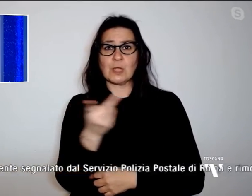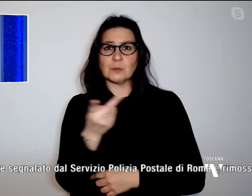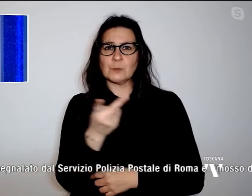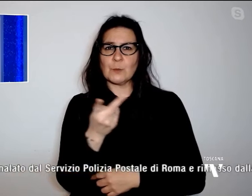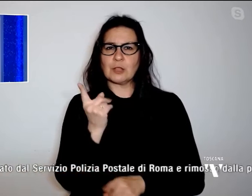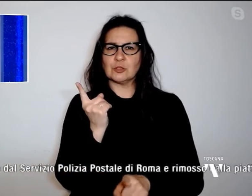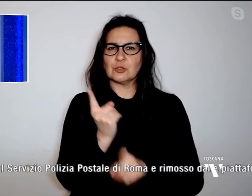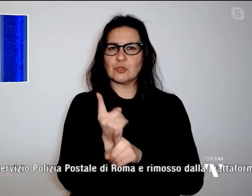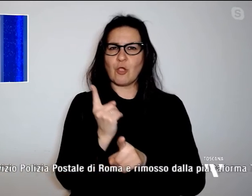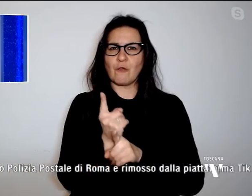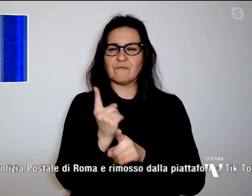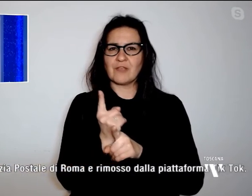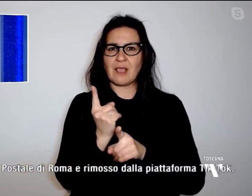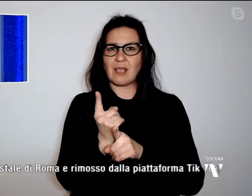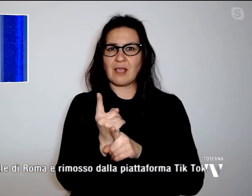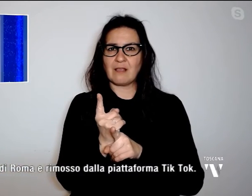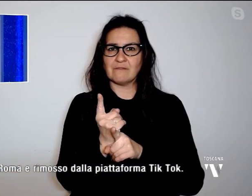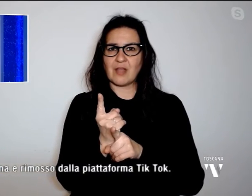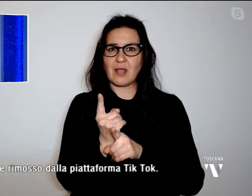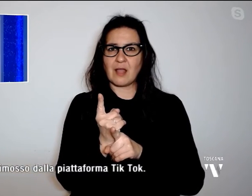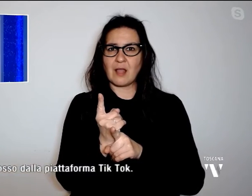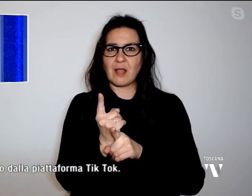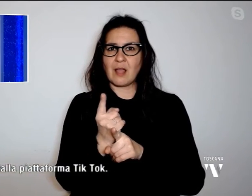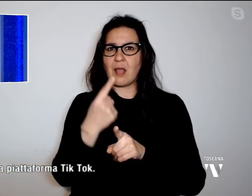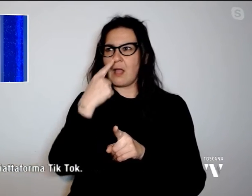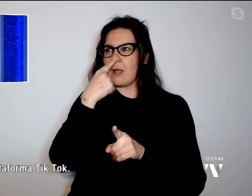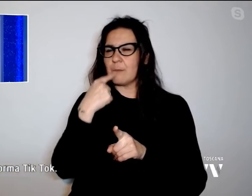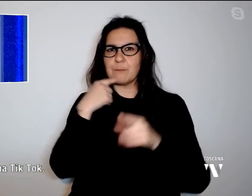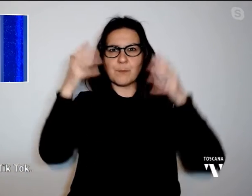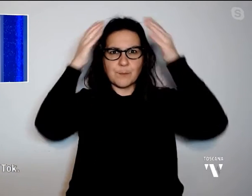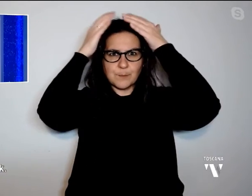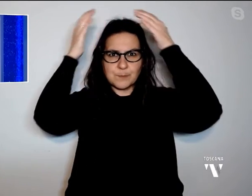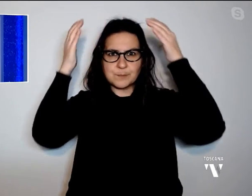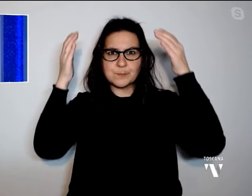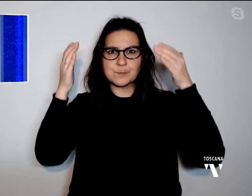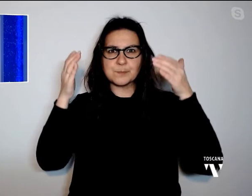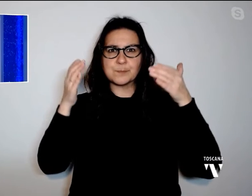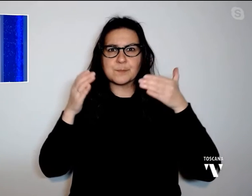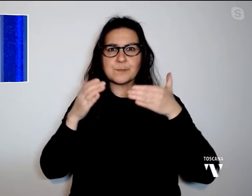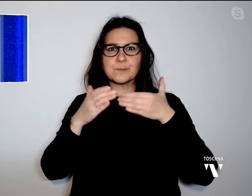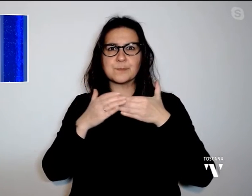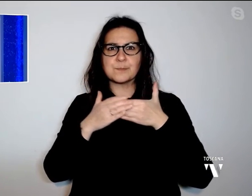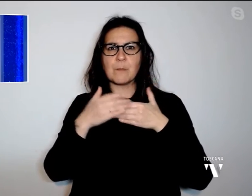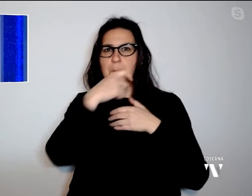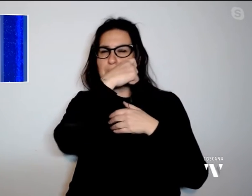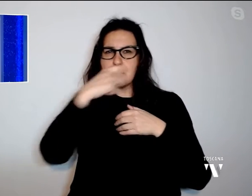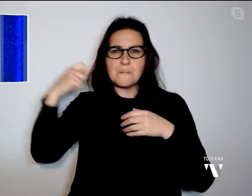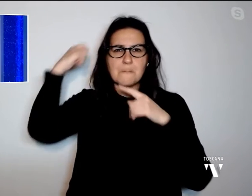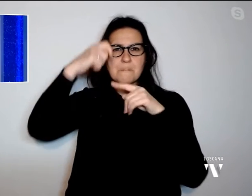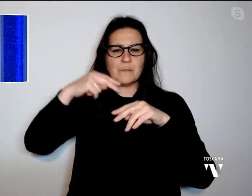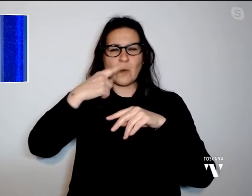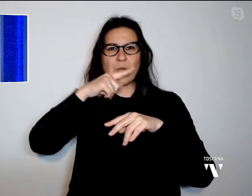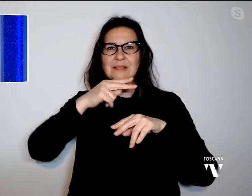il volto, comprese narici e bocca, con il nastro adesivo trasparente,